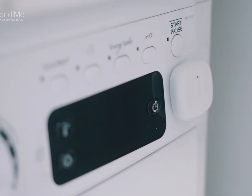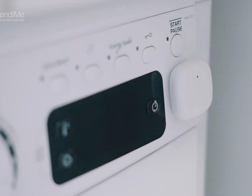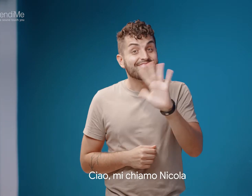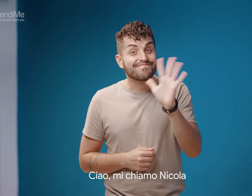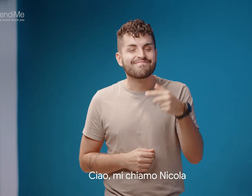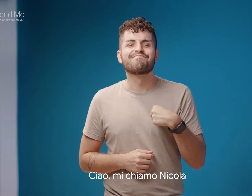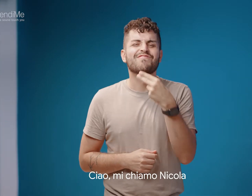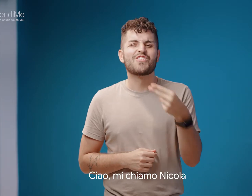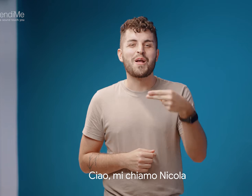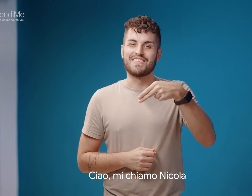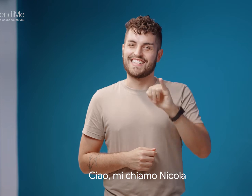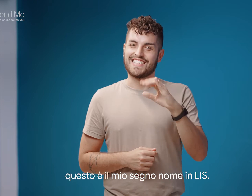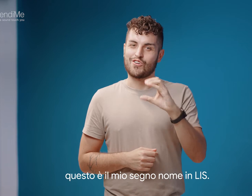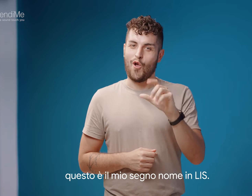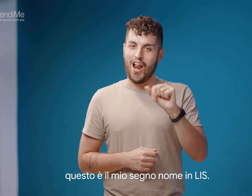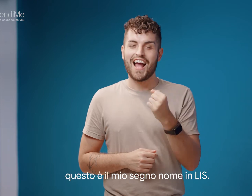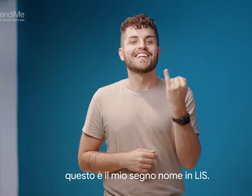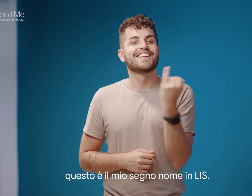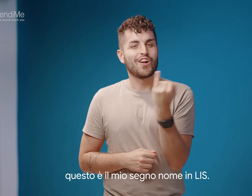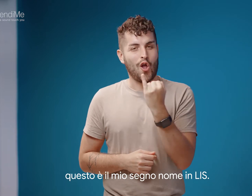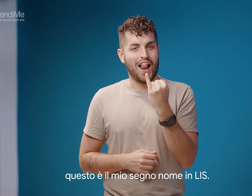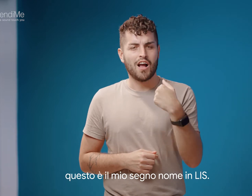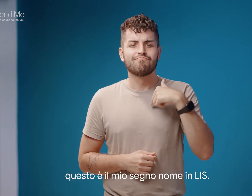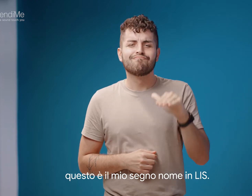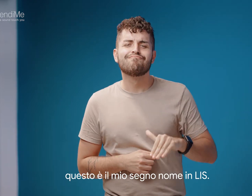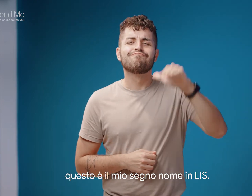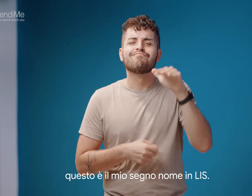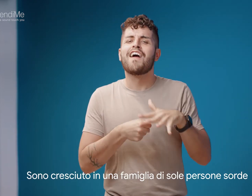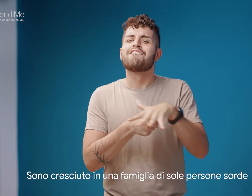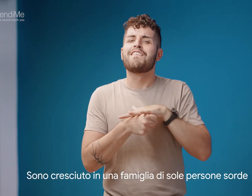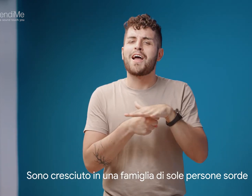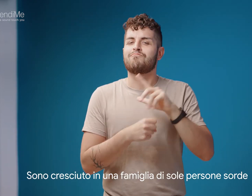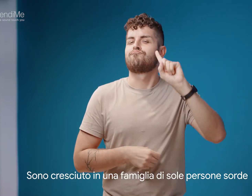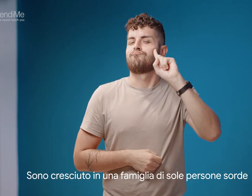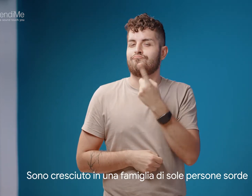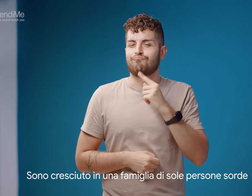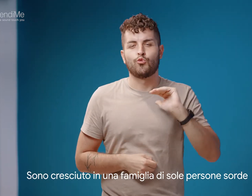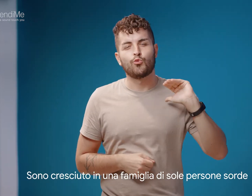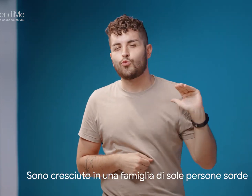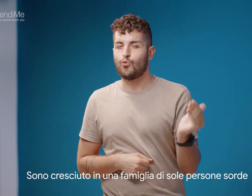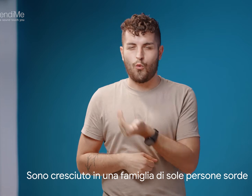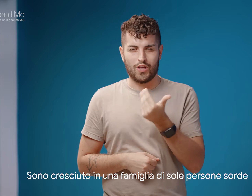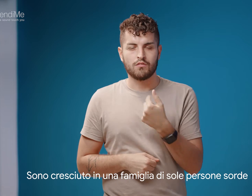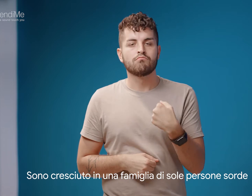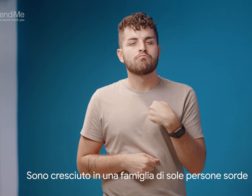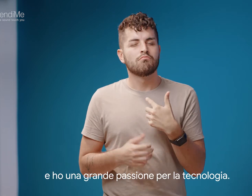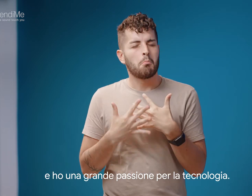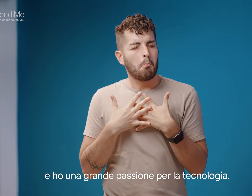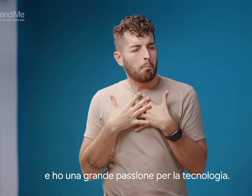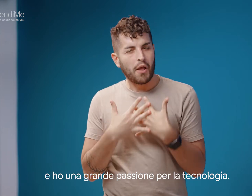Ciao, mi chiamo Nicola. Questo è il mio segno nome in LIS. Sono cresciuto in una famiglia di sole persone sorde e ho una grande